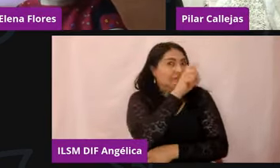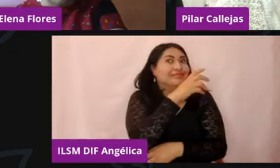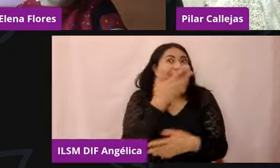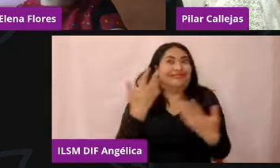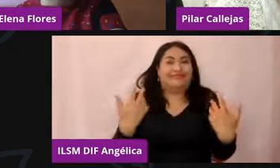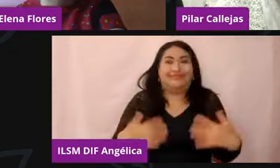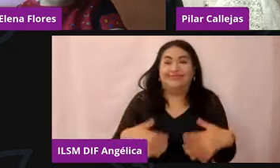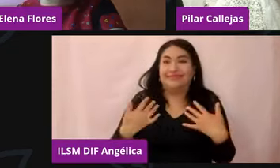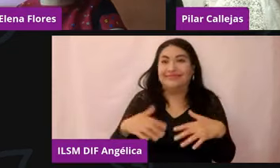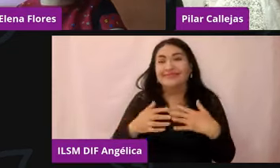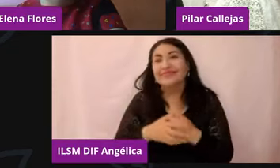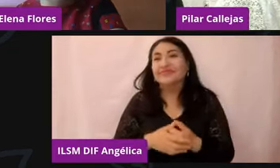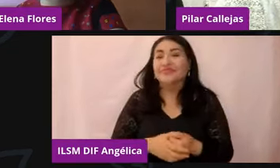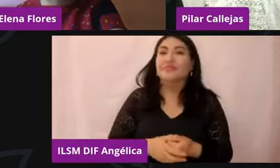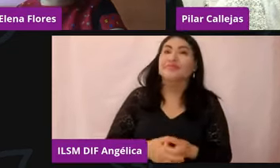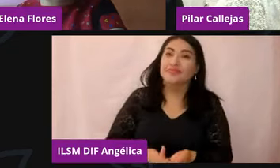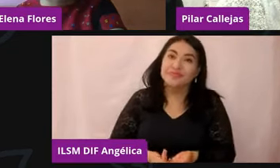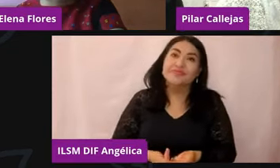preescolares, escolares,